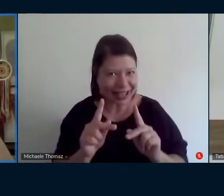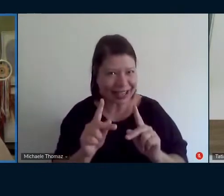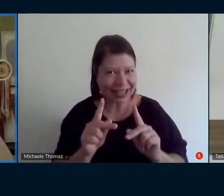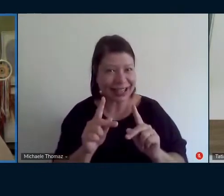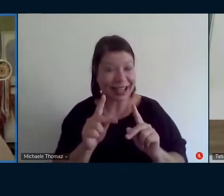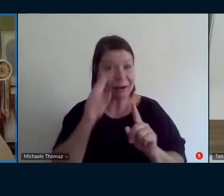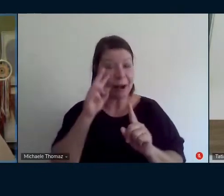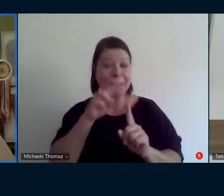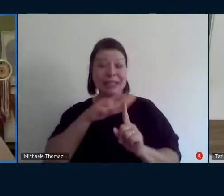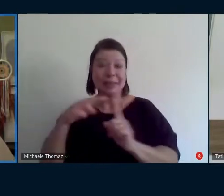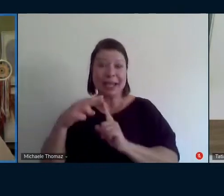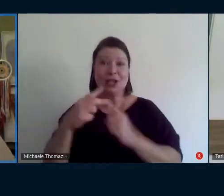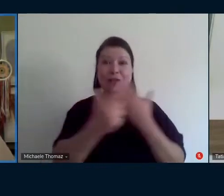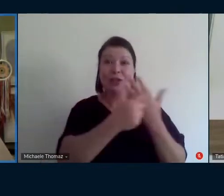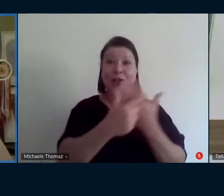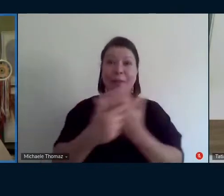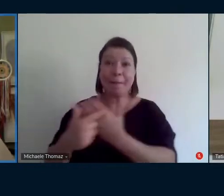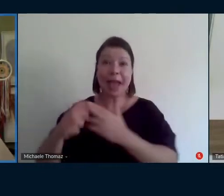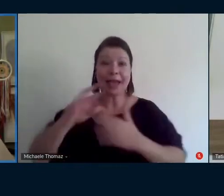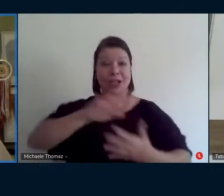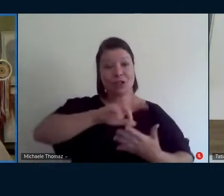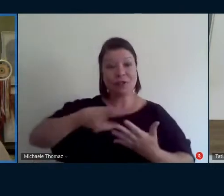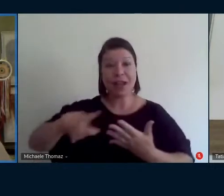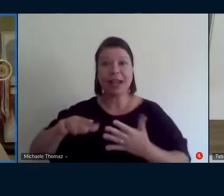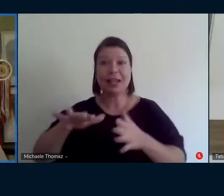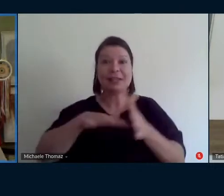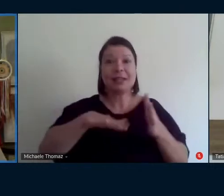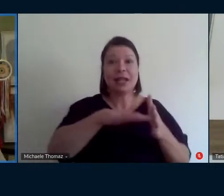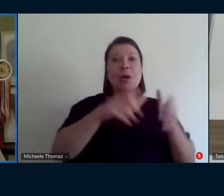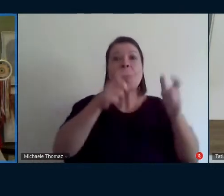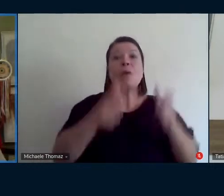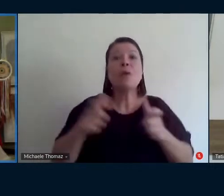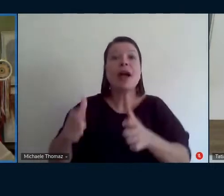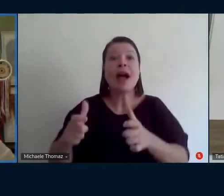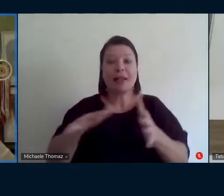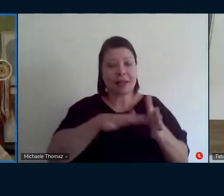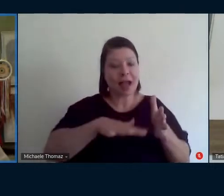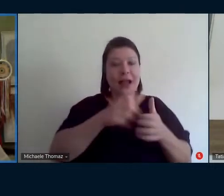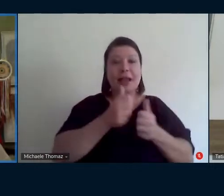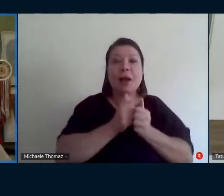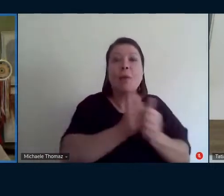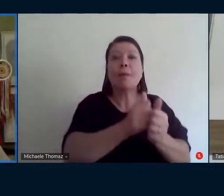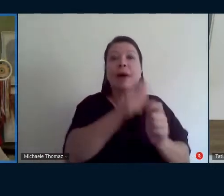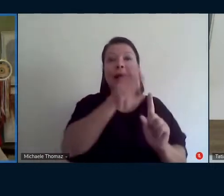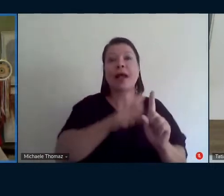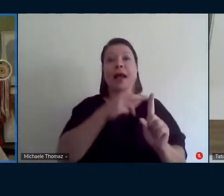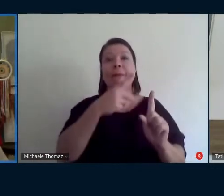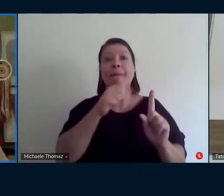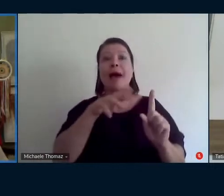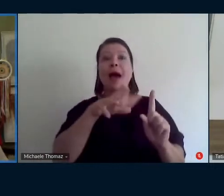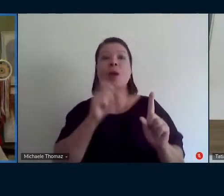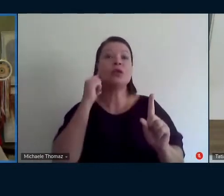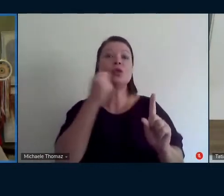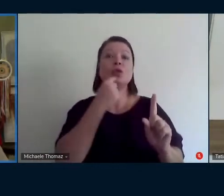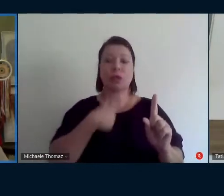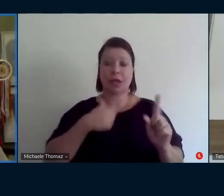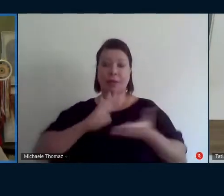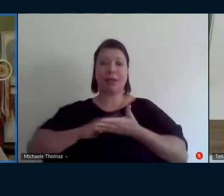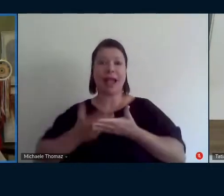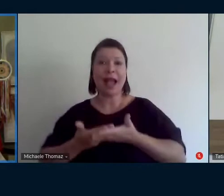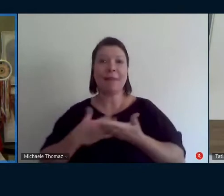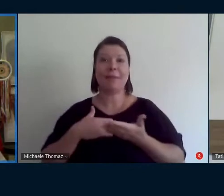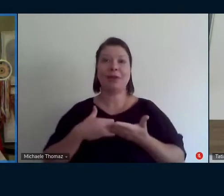perguntando que lugar é esse da intérprete no acompanhamento da Paula e eu gostei dessa sua